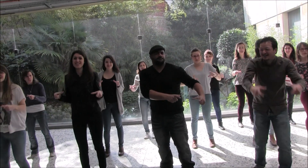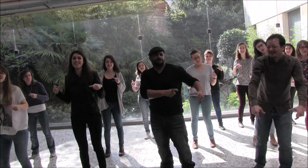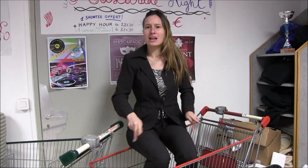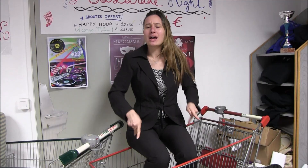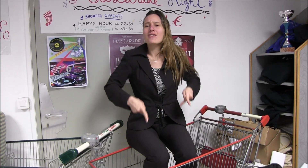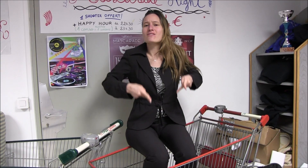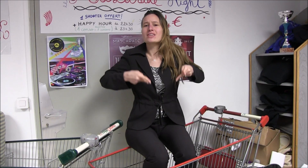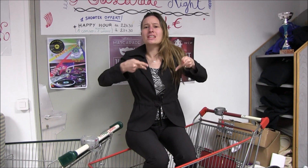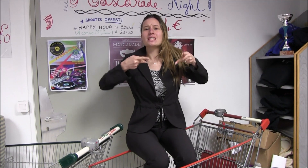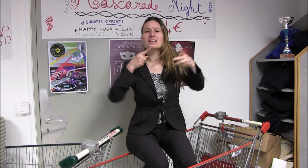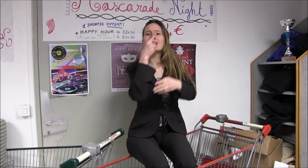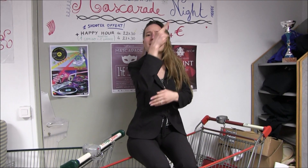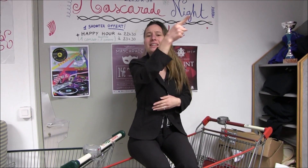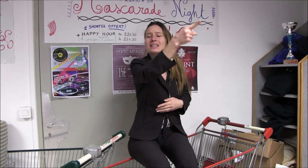Toute ta vie,